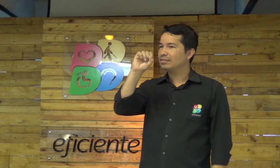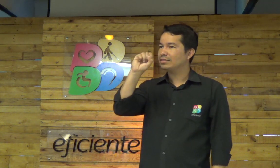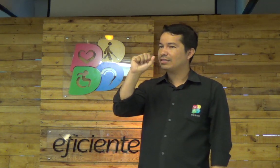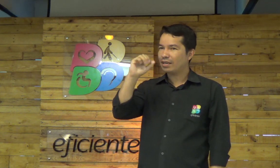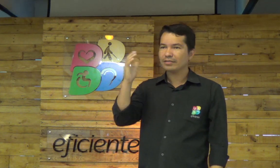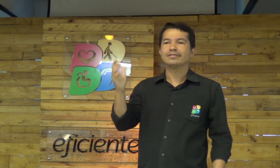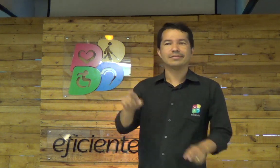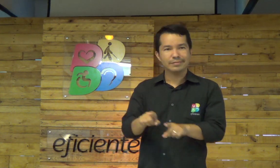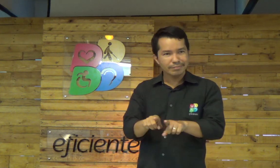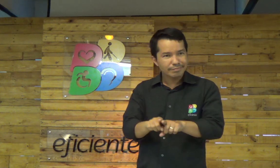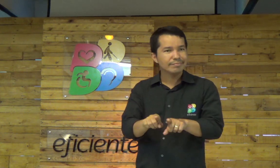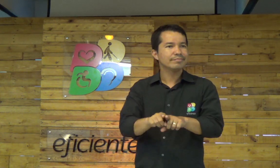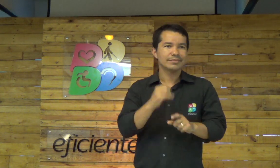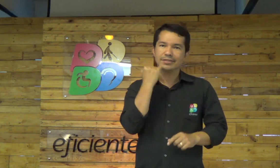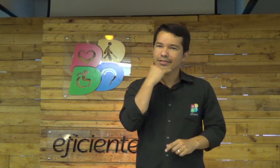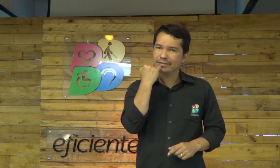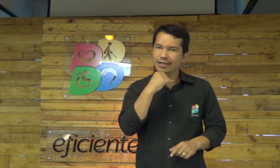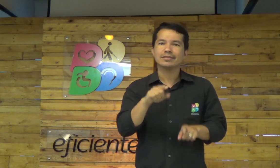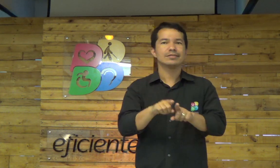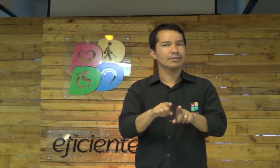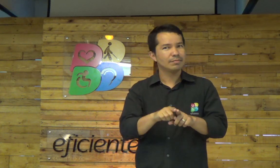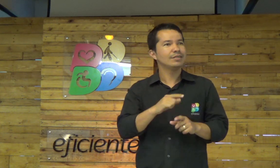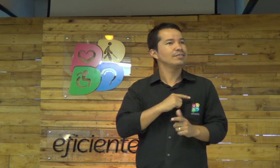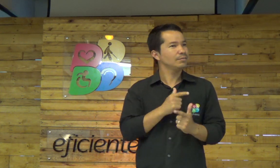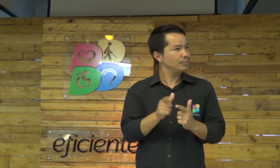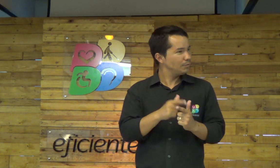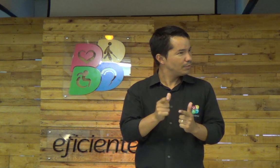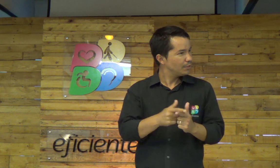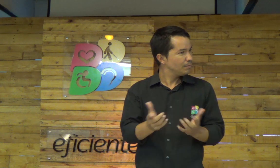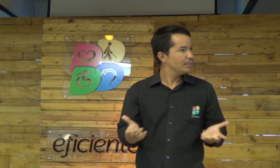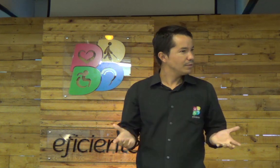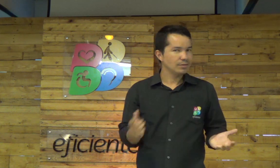Lembra de Isaac? Também. tinha um problema.